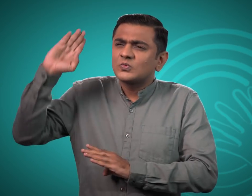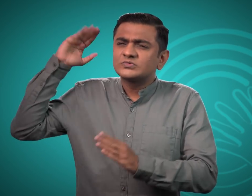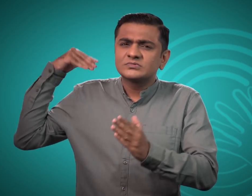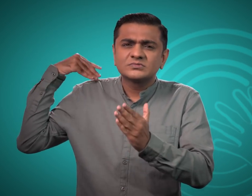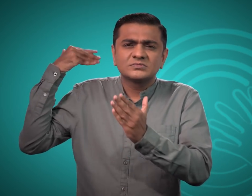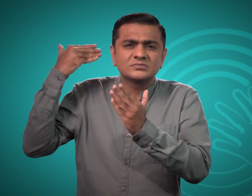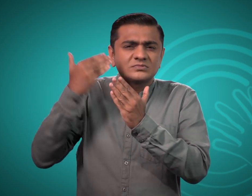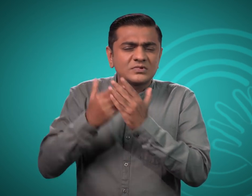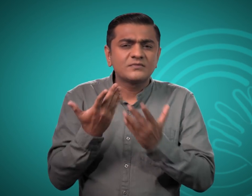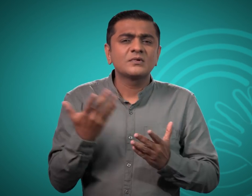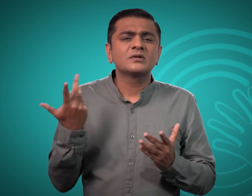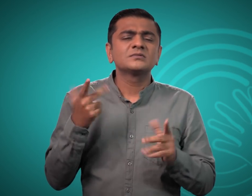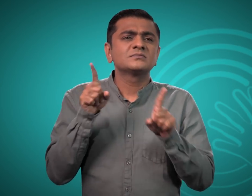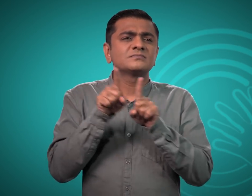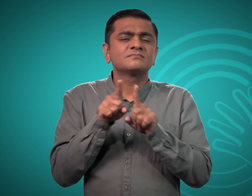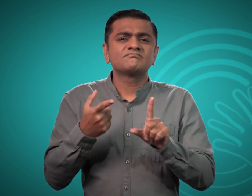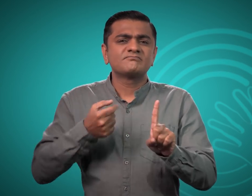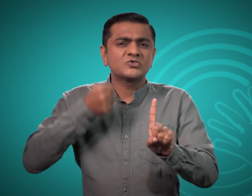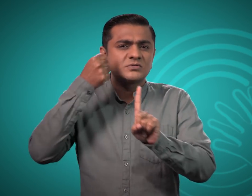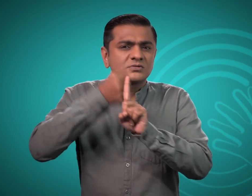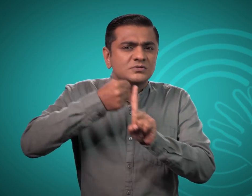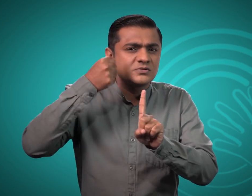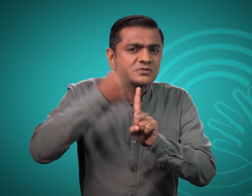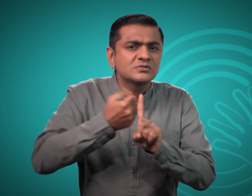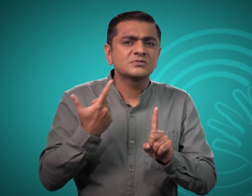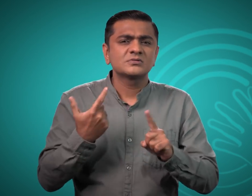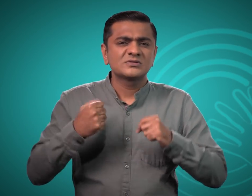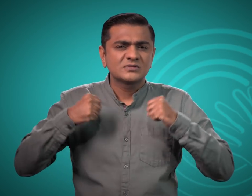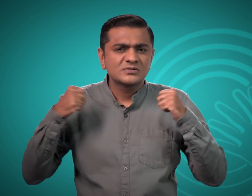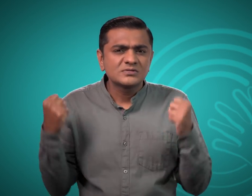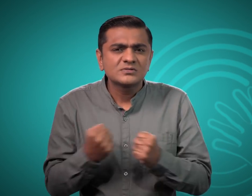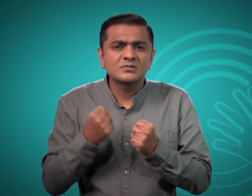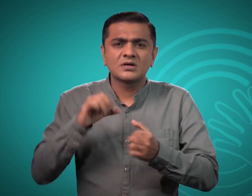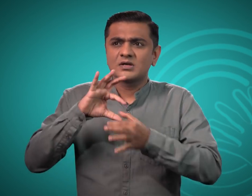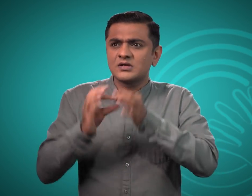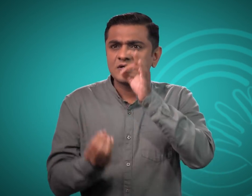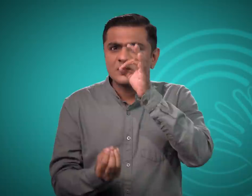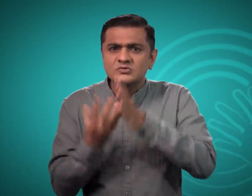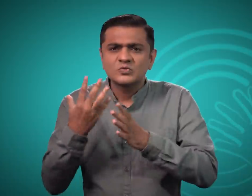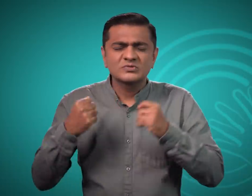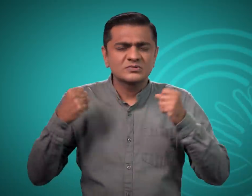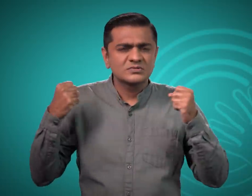द्वारा मजबूत पक्ष पोशन सामिल है और इसमें लगातार वृद्धी हुई